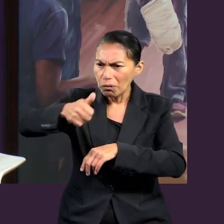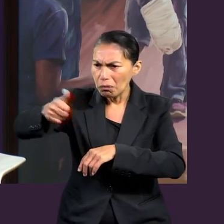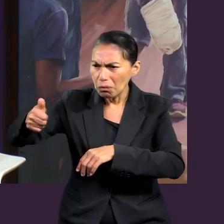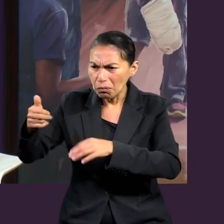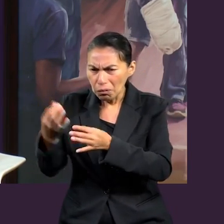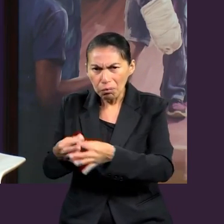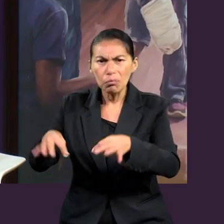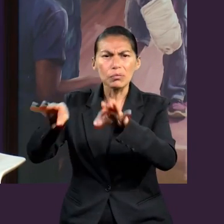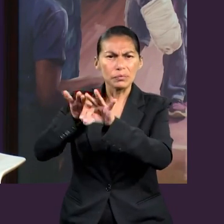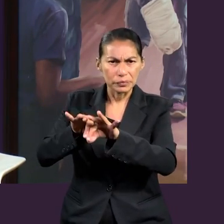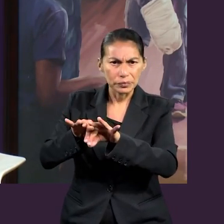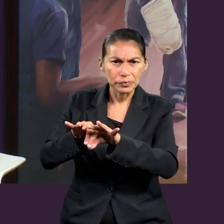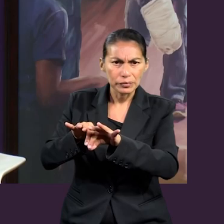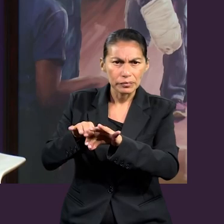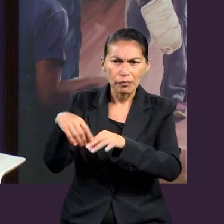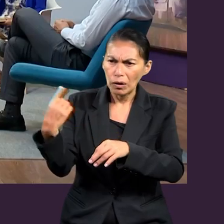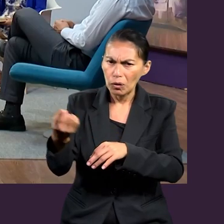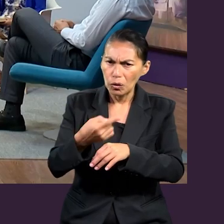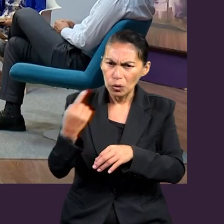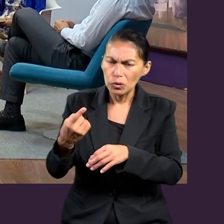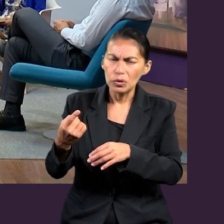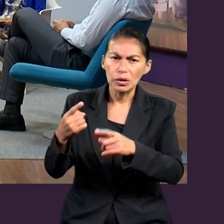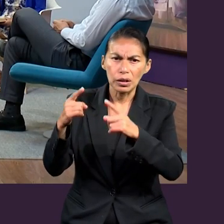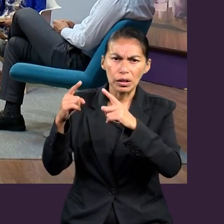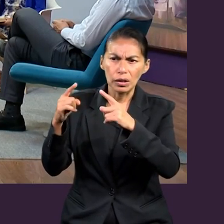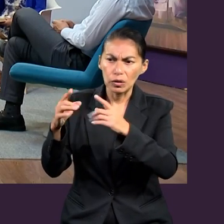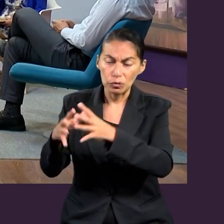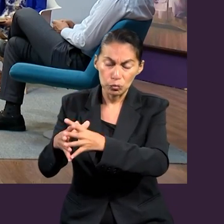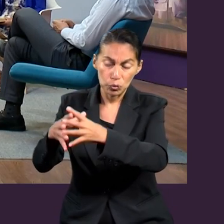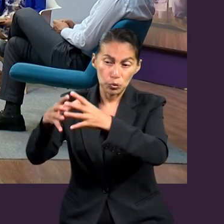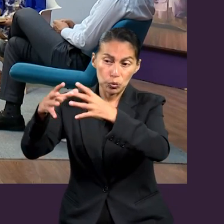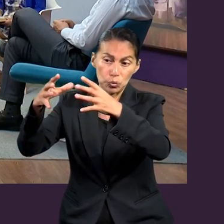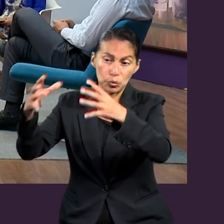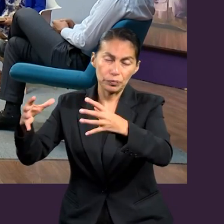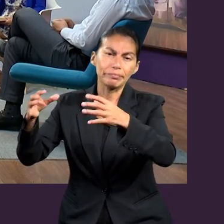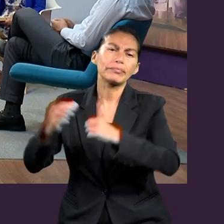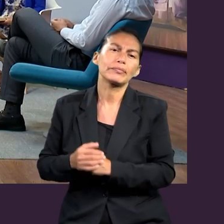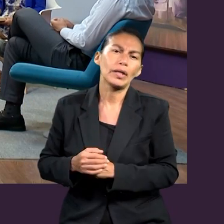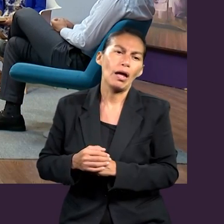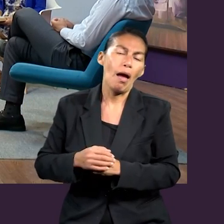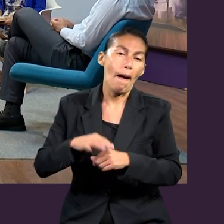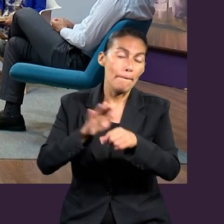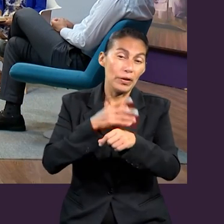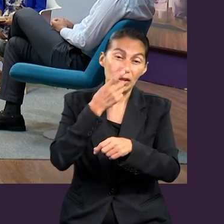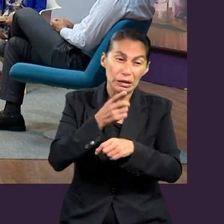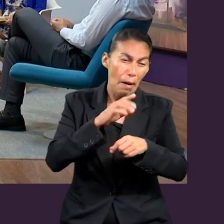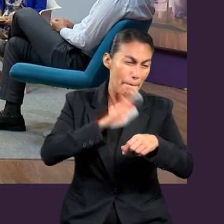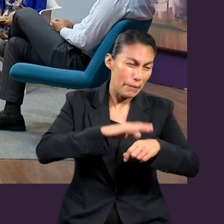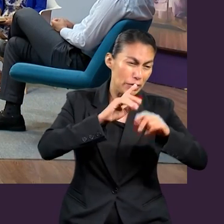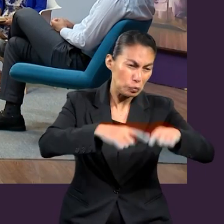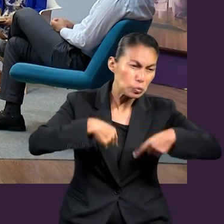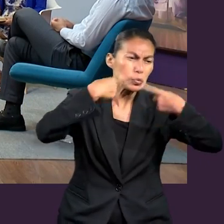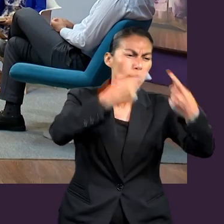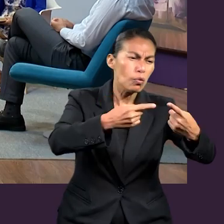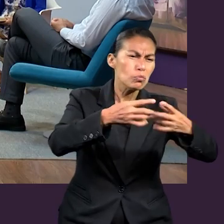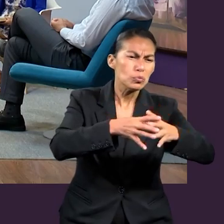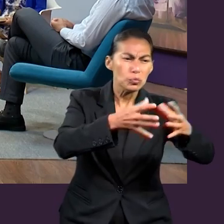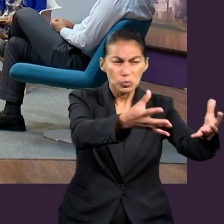buscar esa parte de hacer crecer la iglesia, porque al final es eso, ¿no? Debemos lograr un crecimiento.